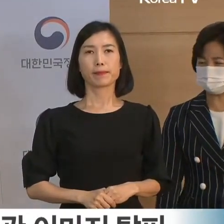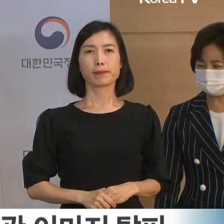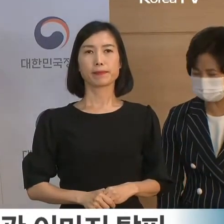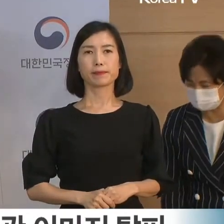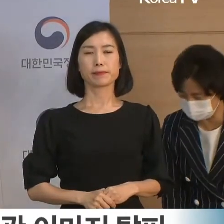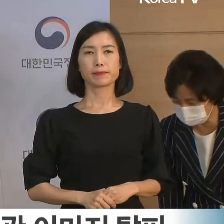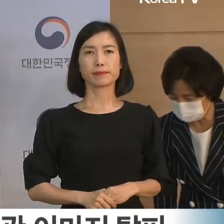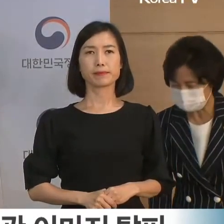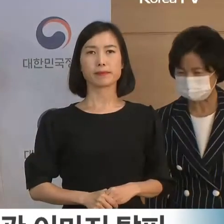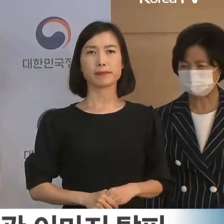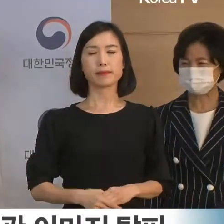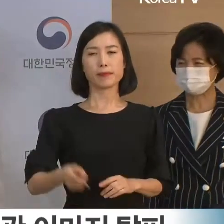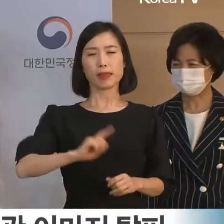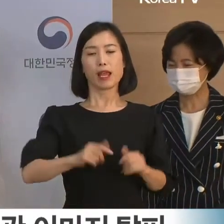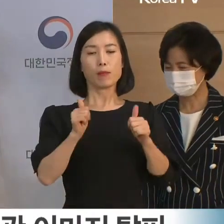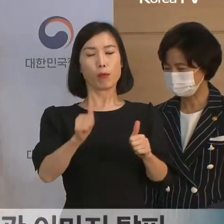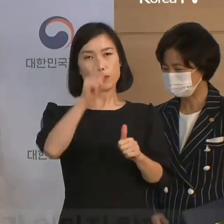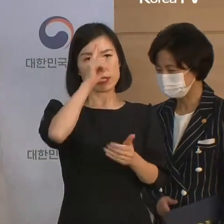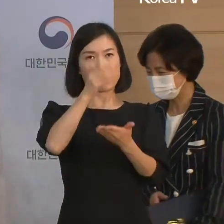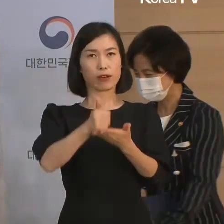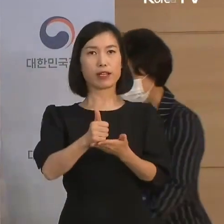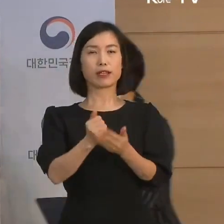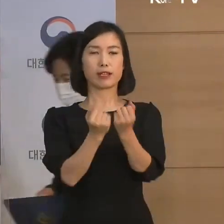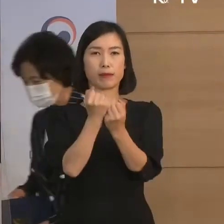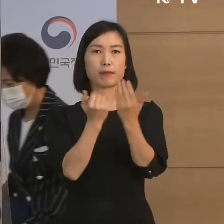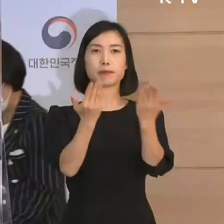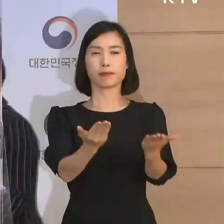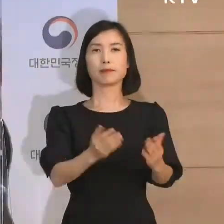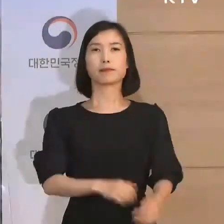다음 법무부 장관이 발표하겠습니다.